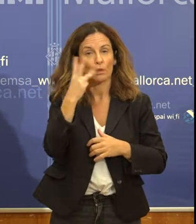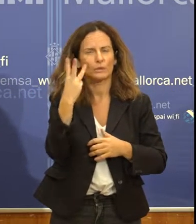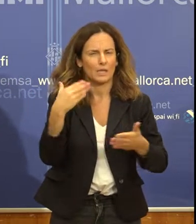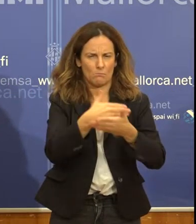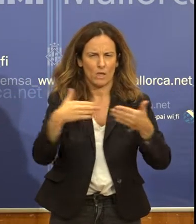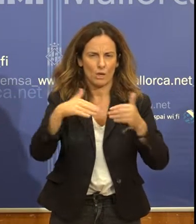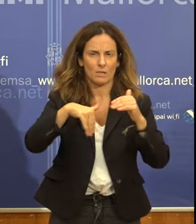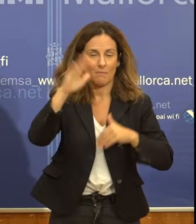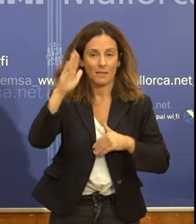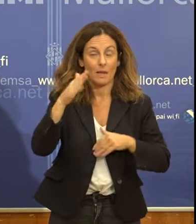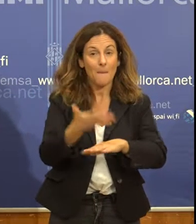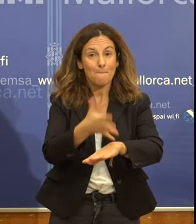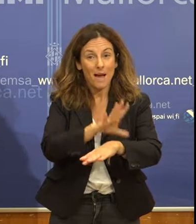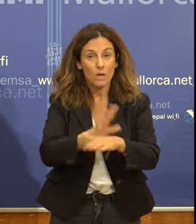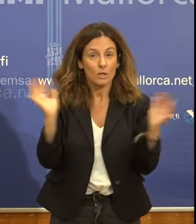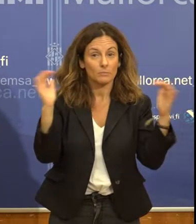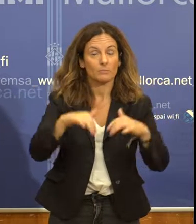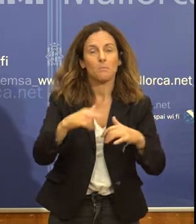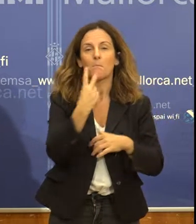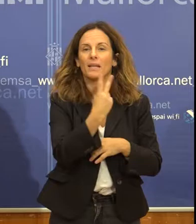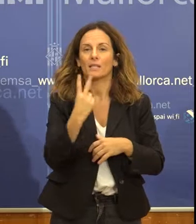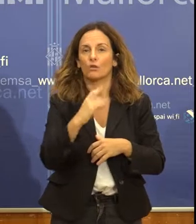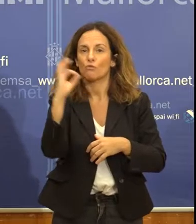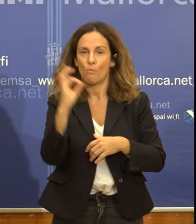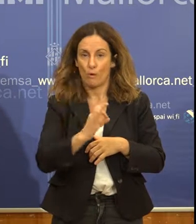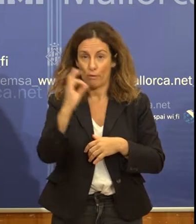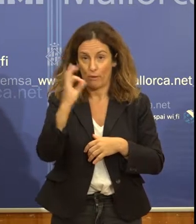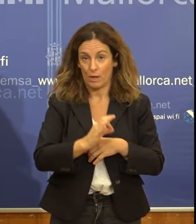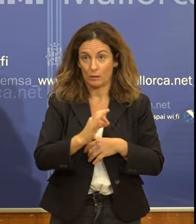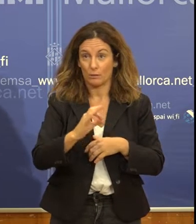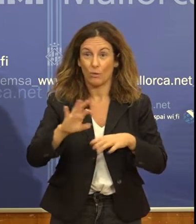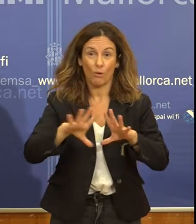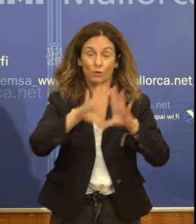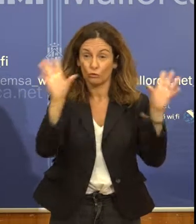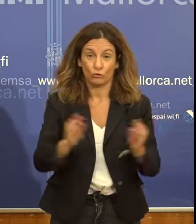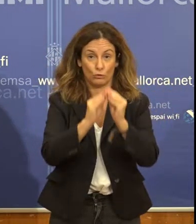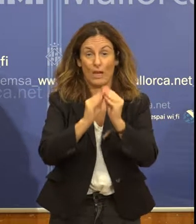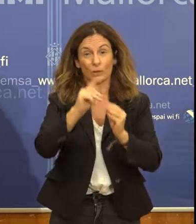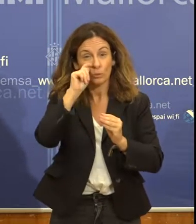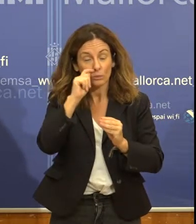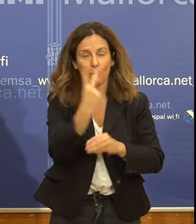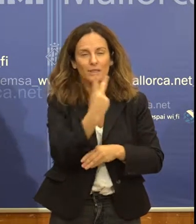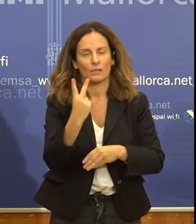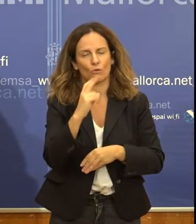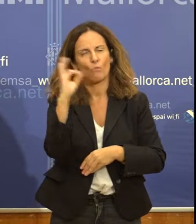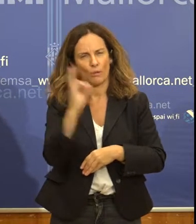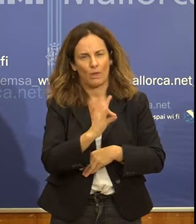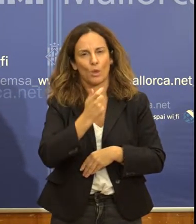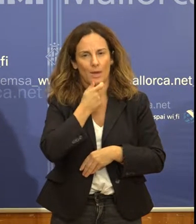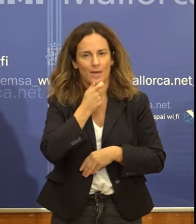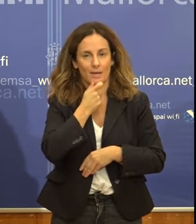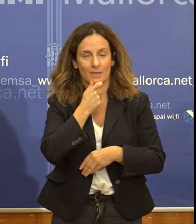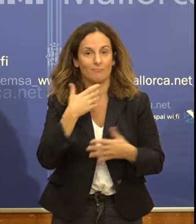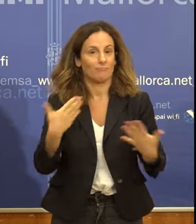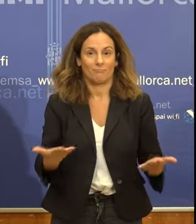i en el cas de Mallorca són al voltant d'un 22% dels visitants que tenim a la nostra illa. Per tant, estem parlant d'un dels principals